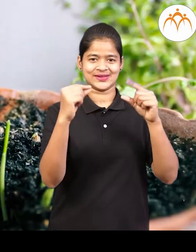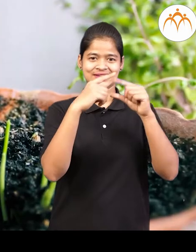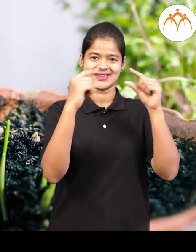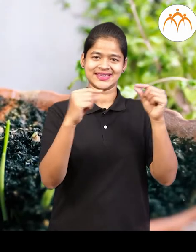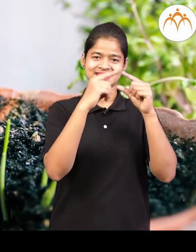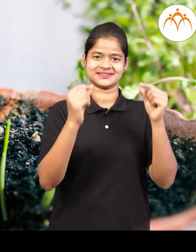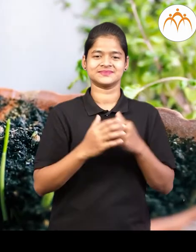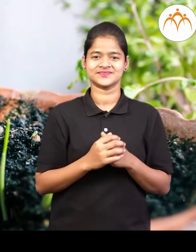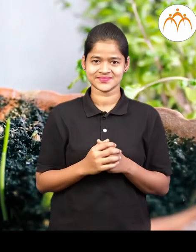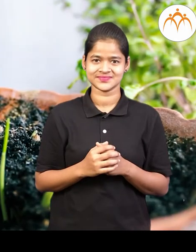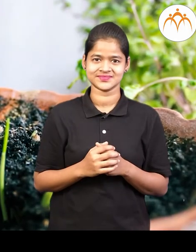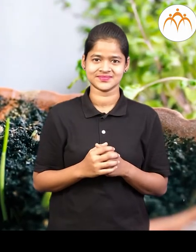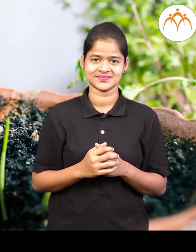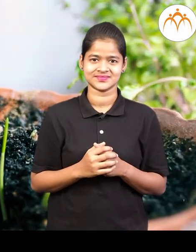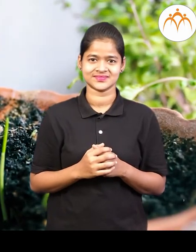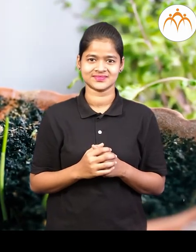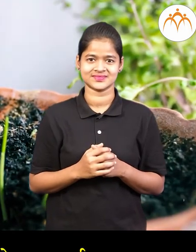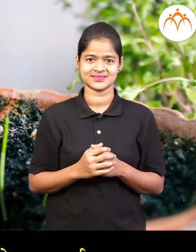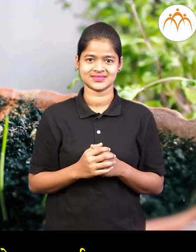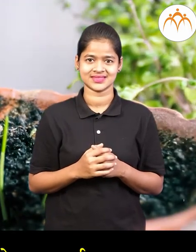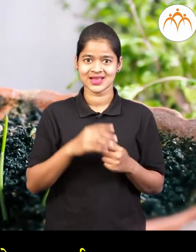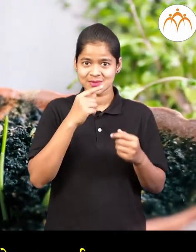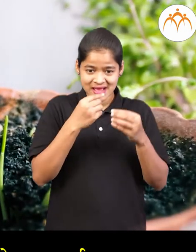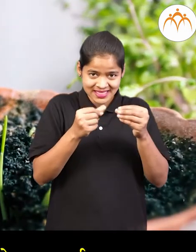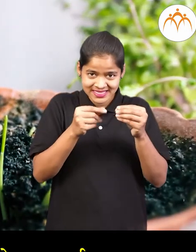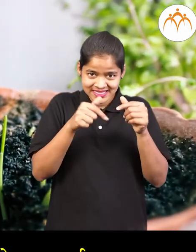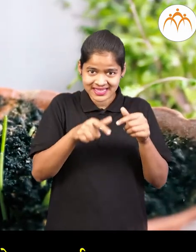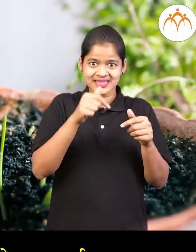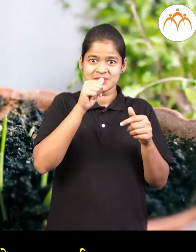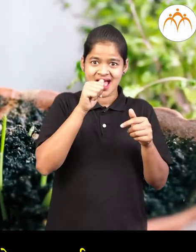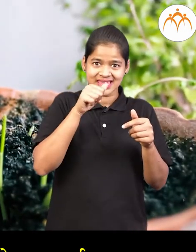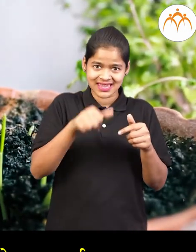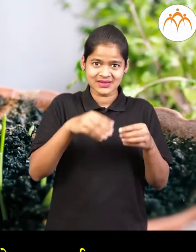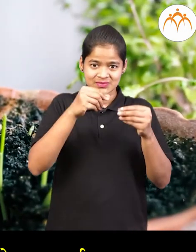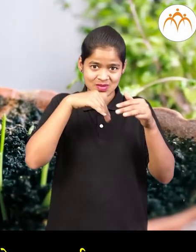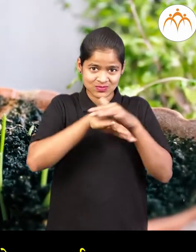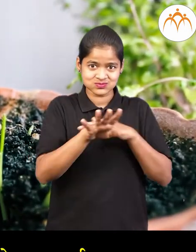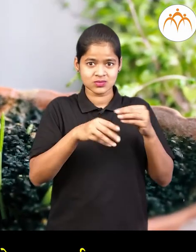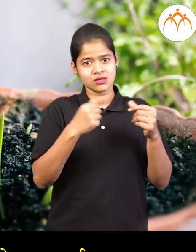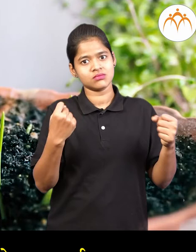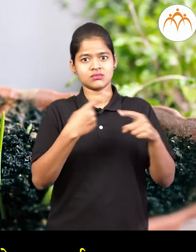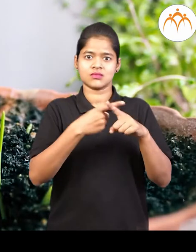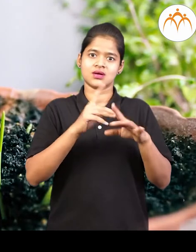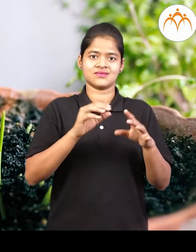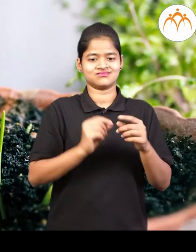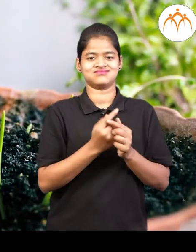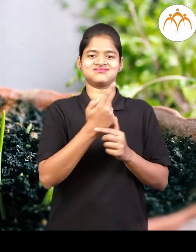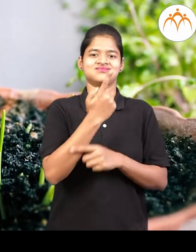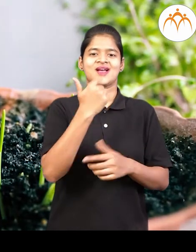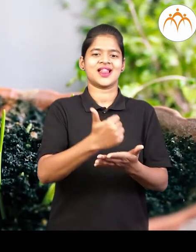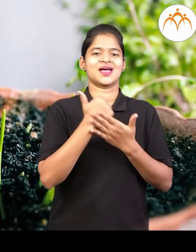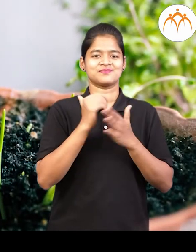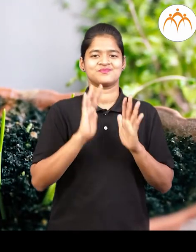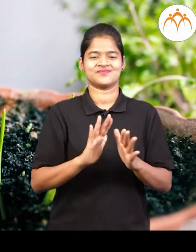हे रोप जाले मातीतील पाणी अणी काही पोशक पदार्थ रोपांचा